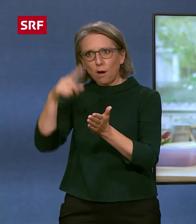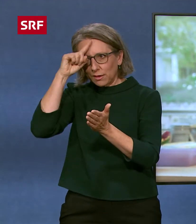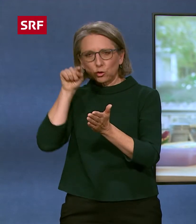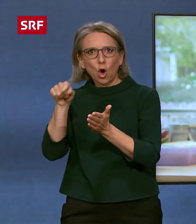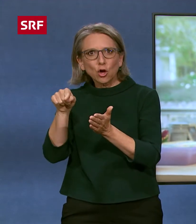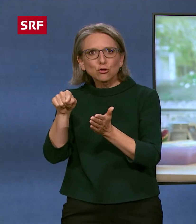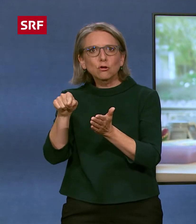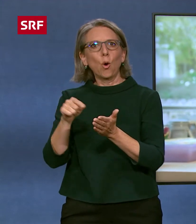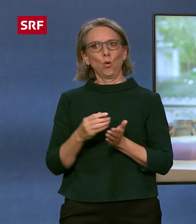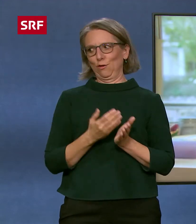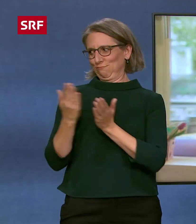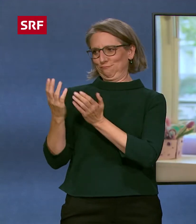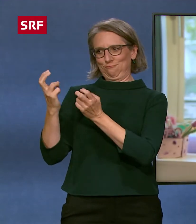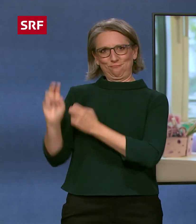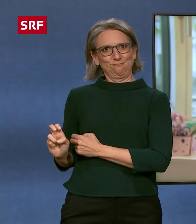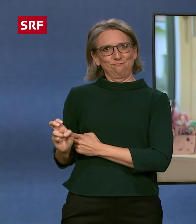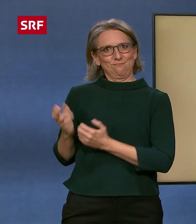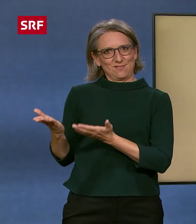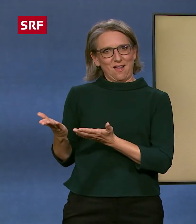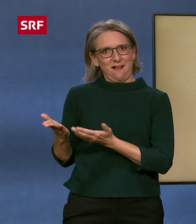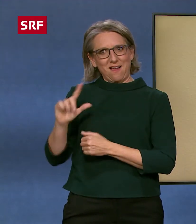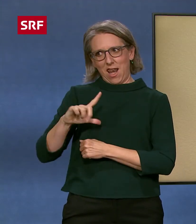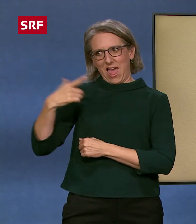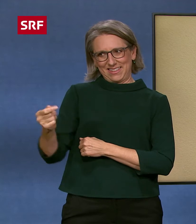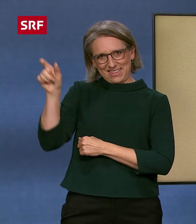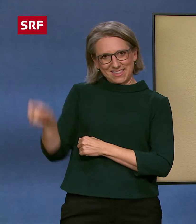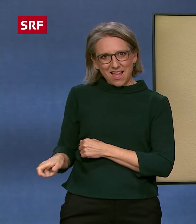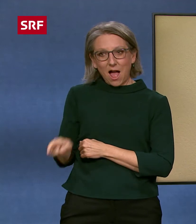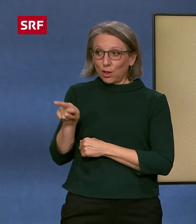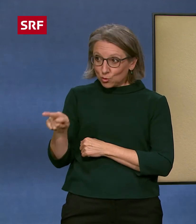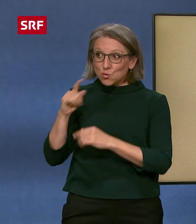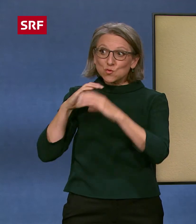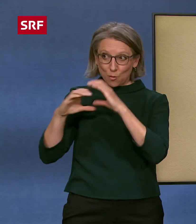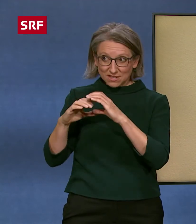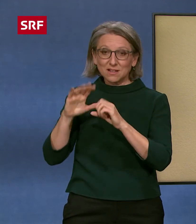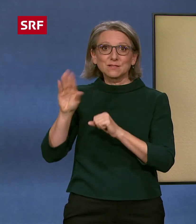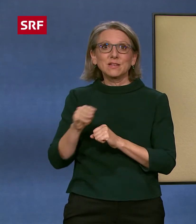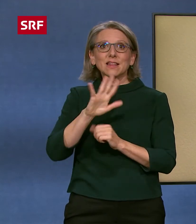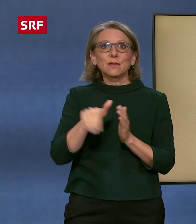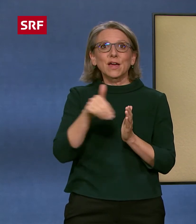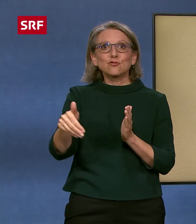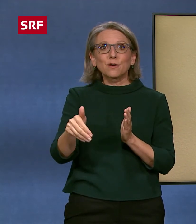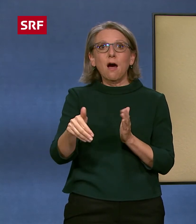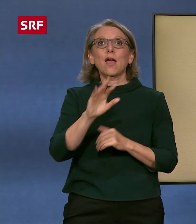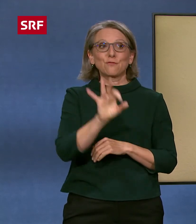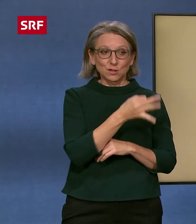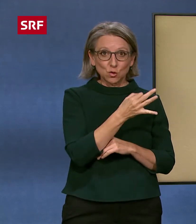Beispiel sitzt jetzt hier neben mir, Ladina. Du kommunizierst in Gebärdensprache Französisch und Deutsch